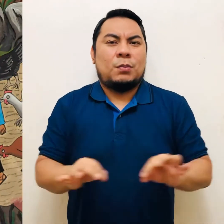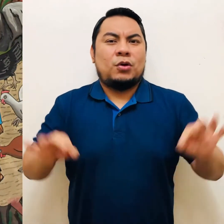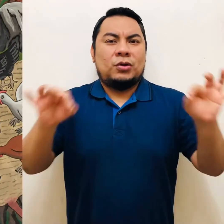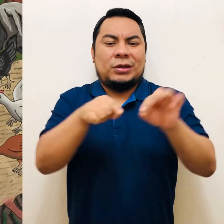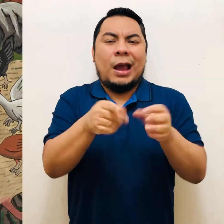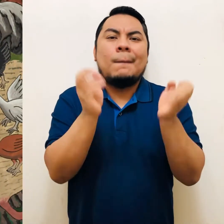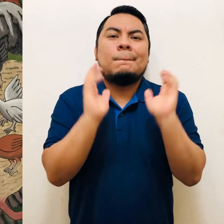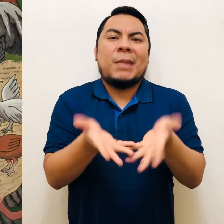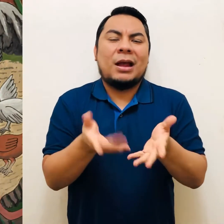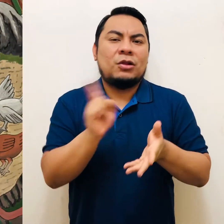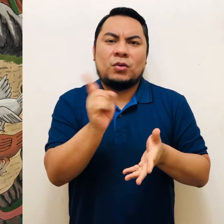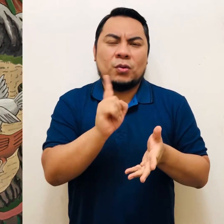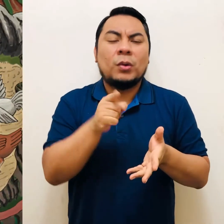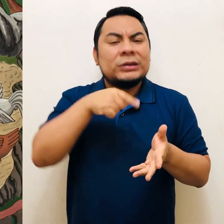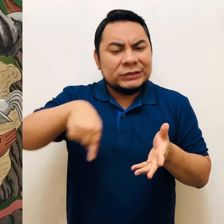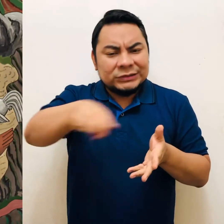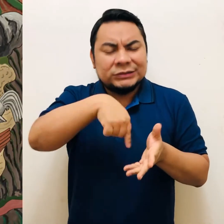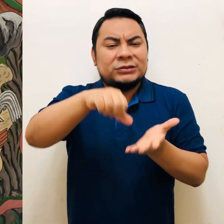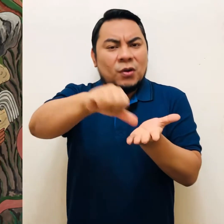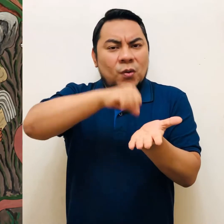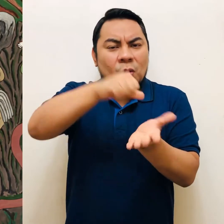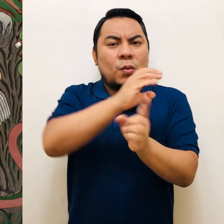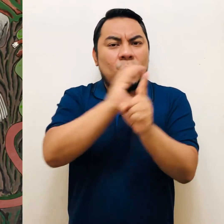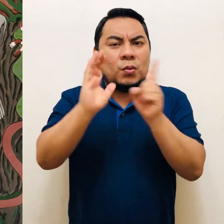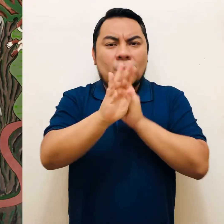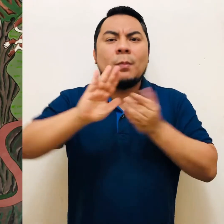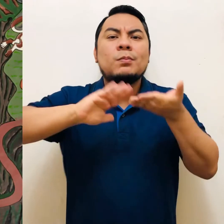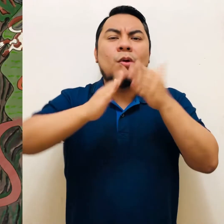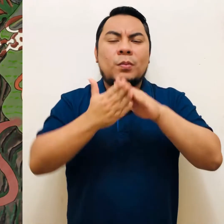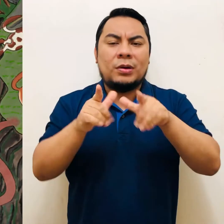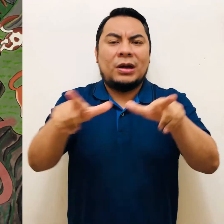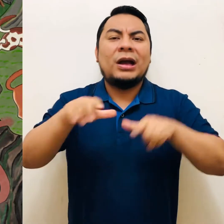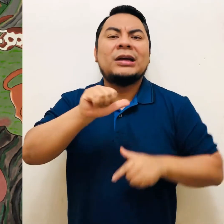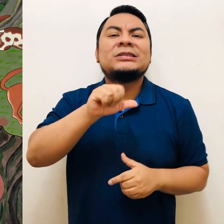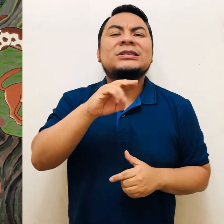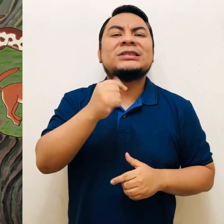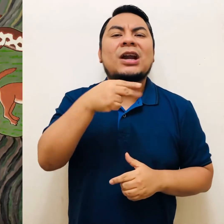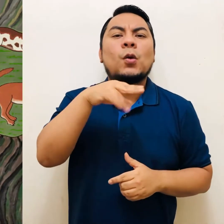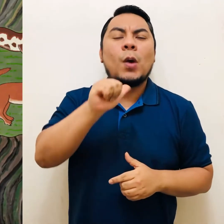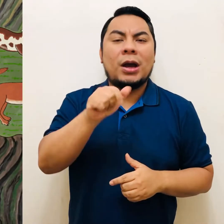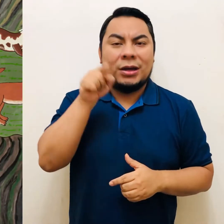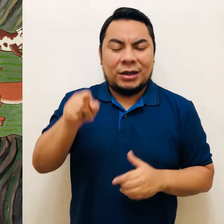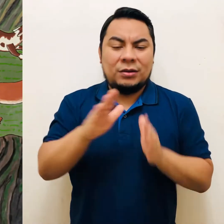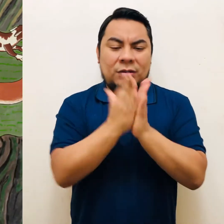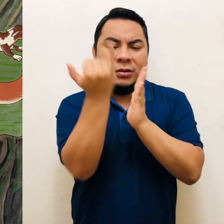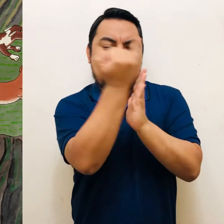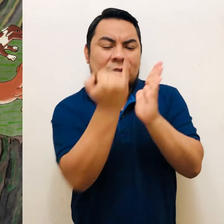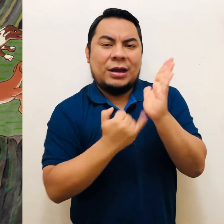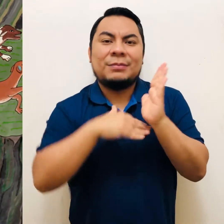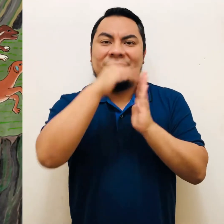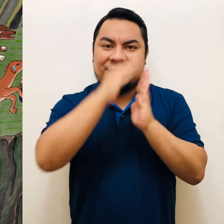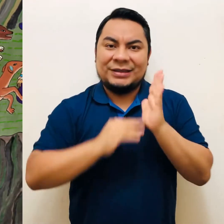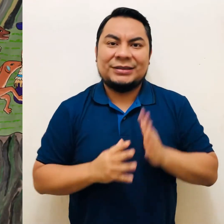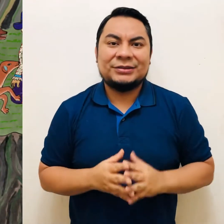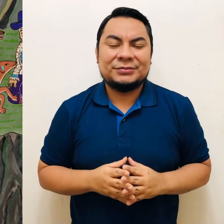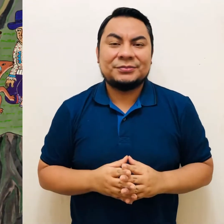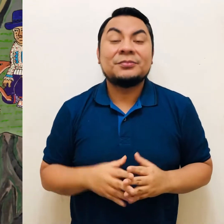que no se pierda nuestro arte y cultura del pueblo de Sarwa en las tablas pintadas.